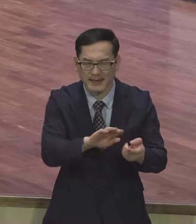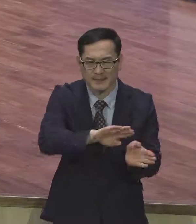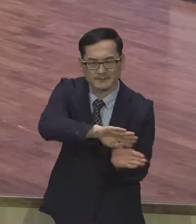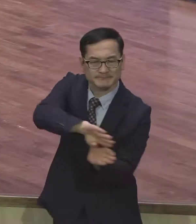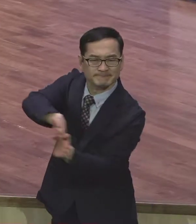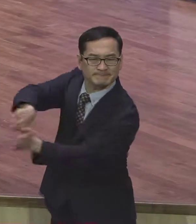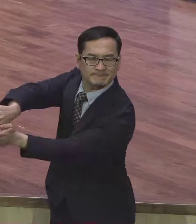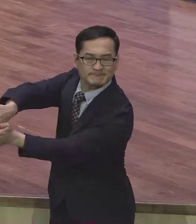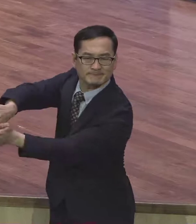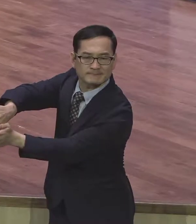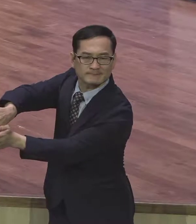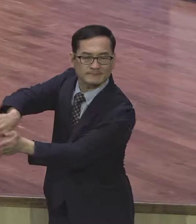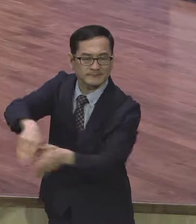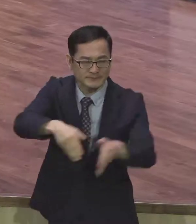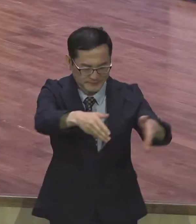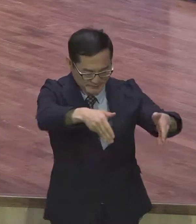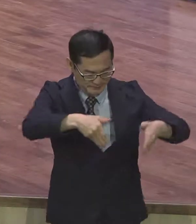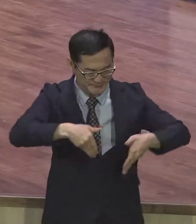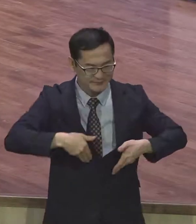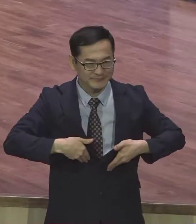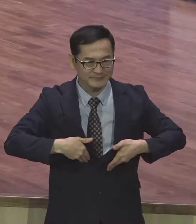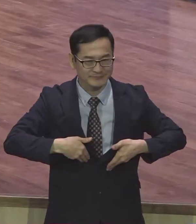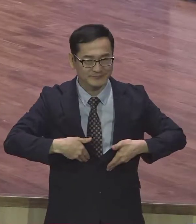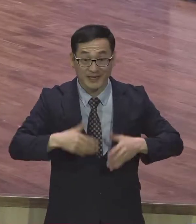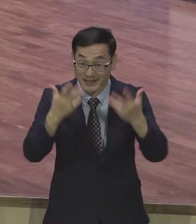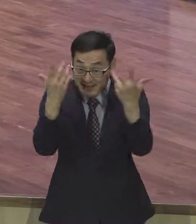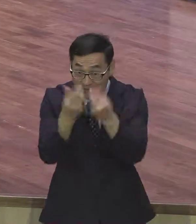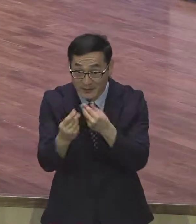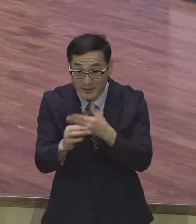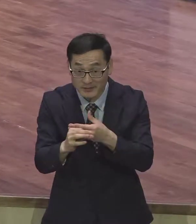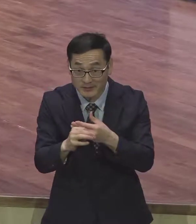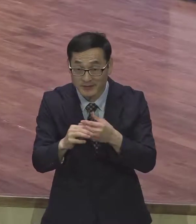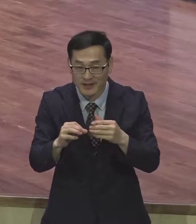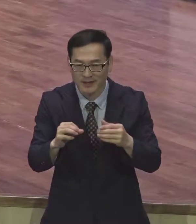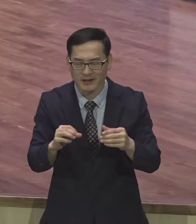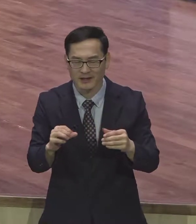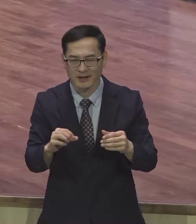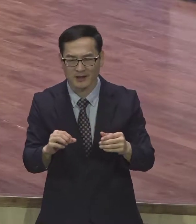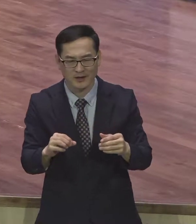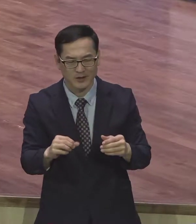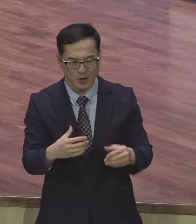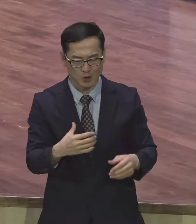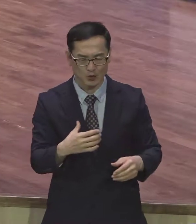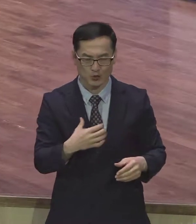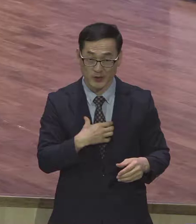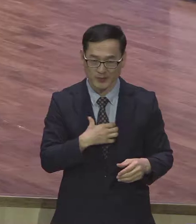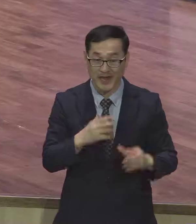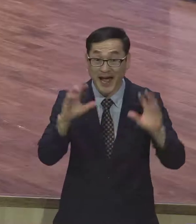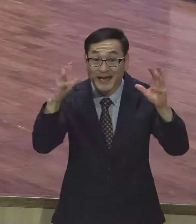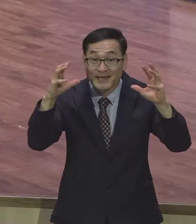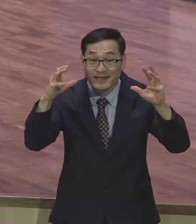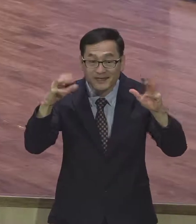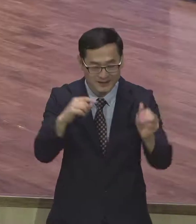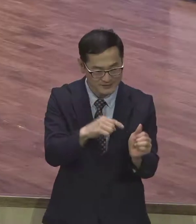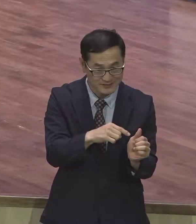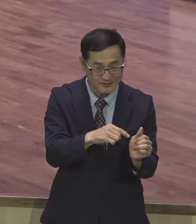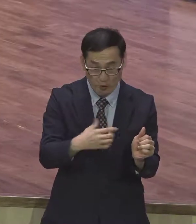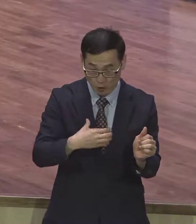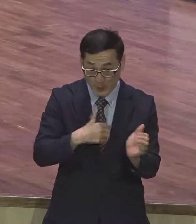다시 말해 어린아이가 앞에 어린아이 앞에 위험한 이런 물건이 있을 때 위험한 물건을 어떻게 빨리